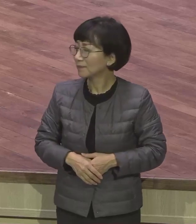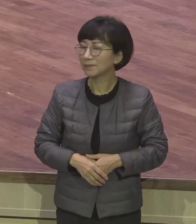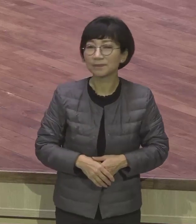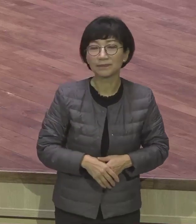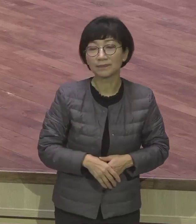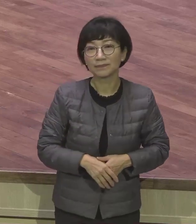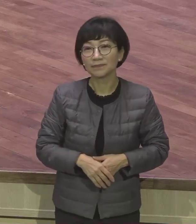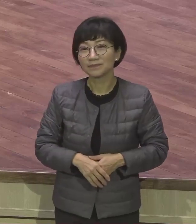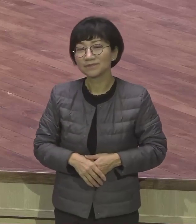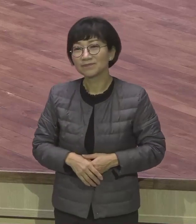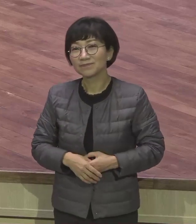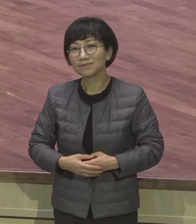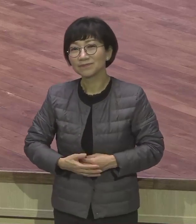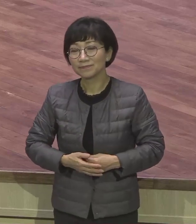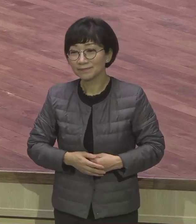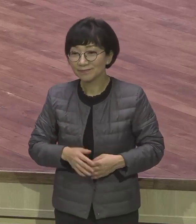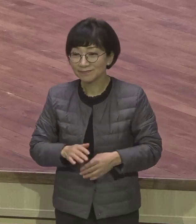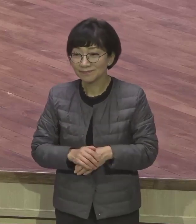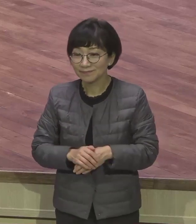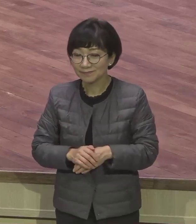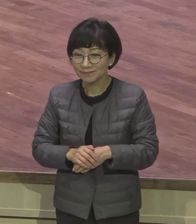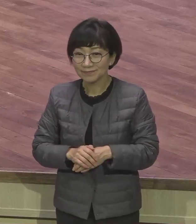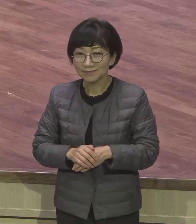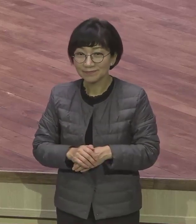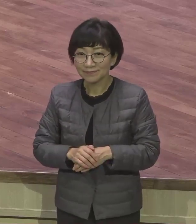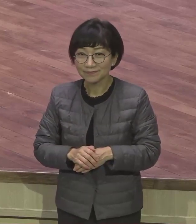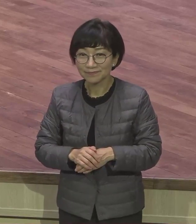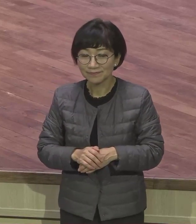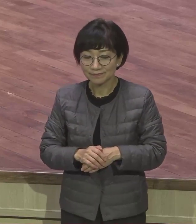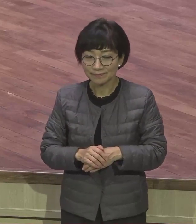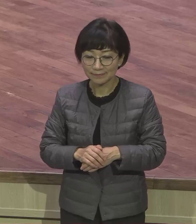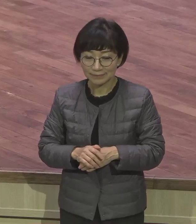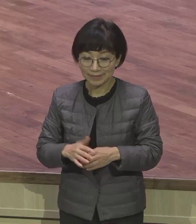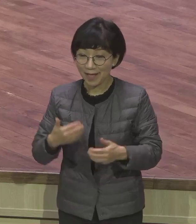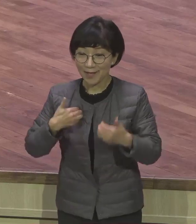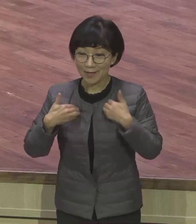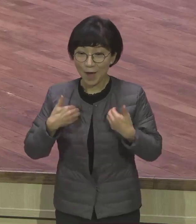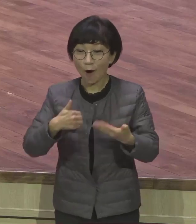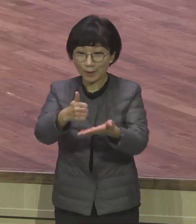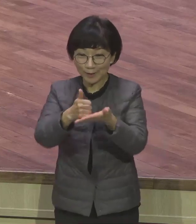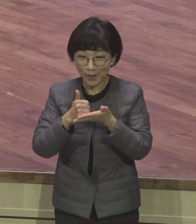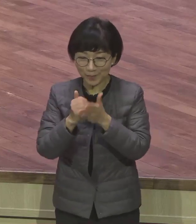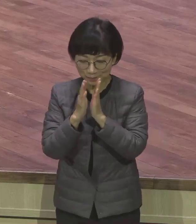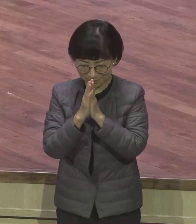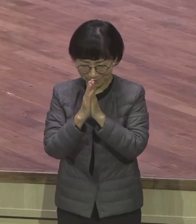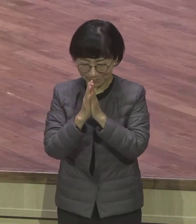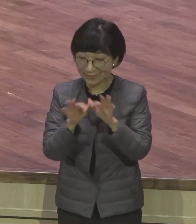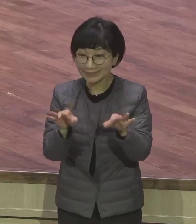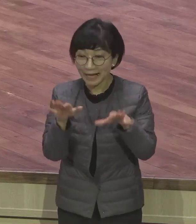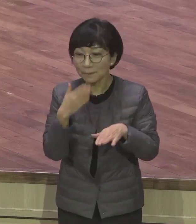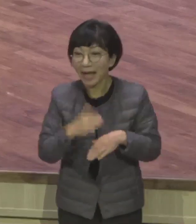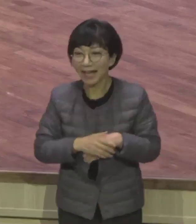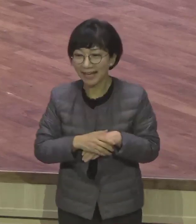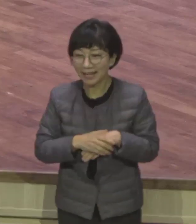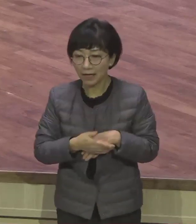아니 하루 만에 빠져나 하루는 영접이야 뭐 일주일 뭐 하죠 뭐 영접하면 끝나요 그런데 이 체질은 안 바뀐다